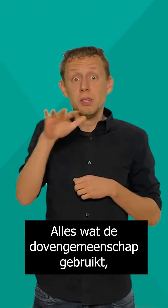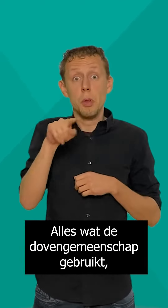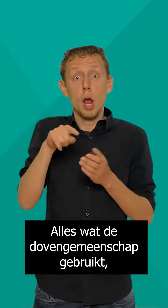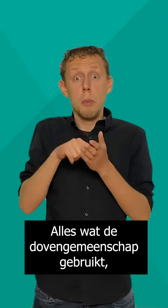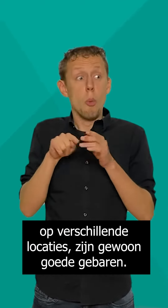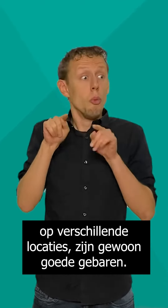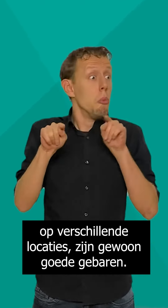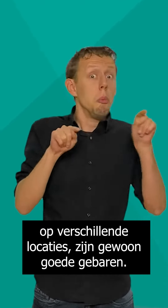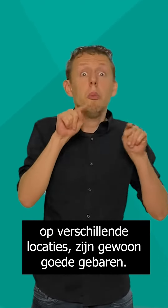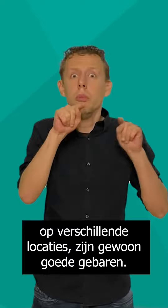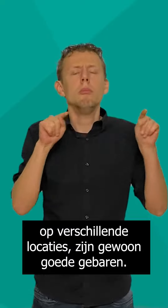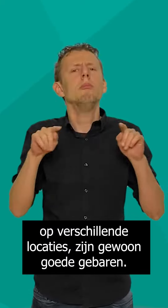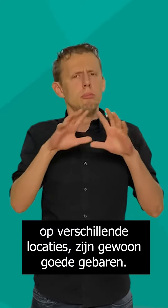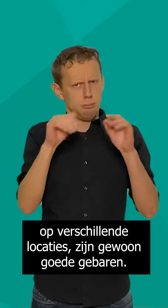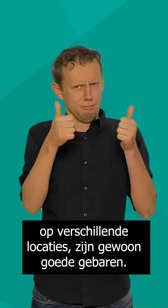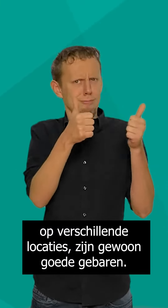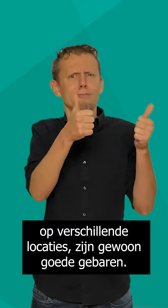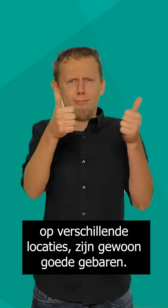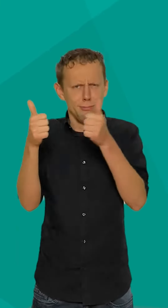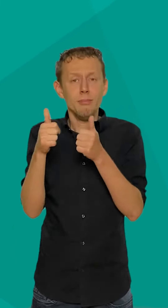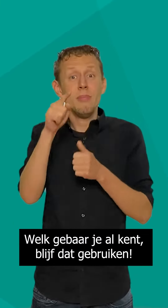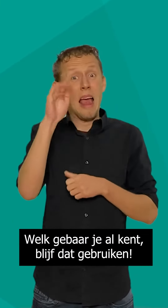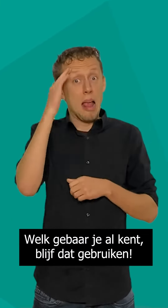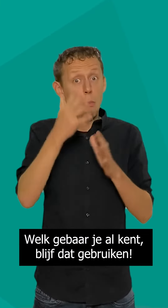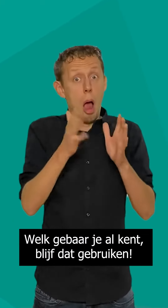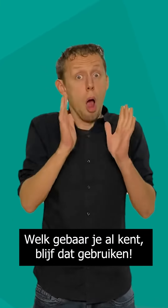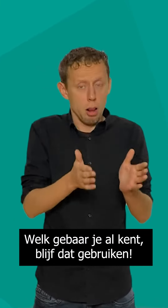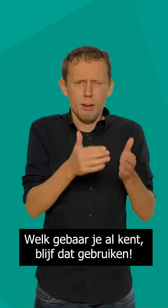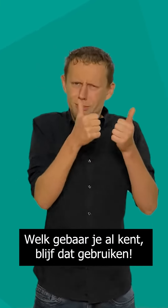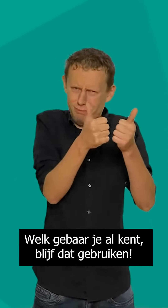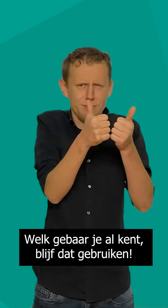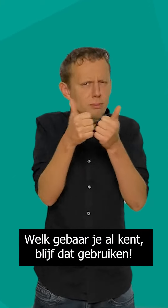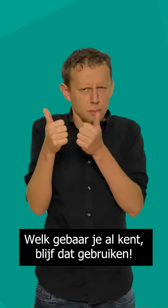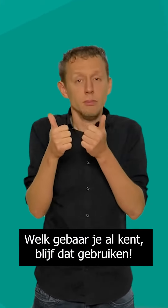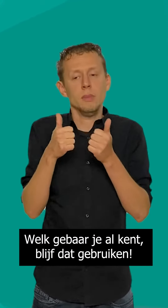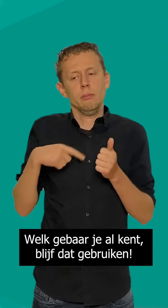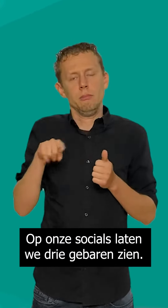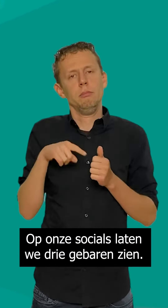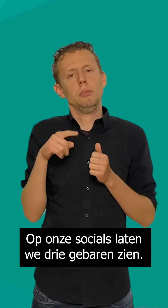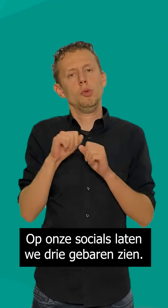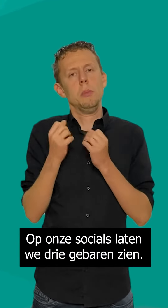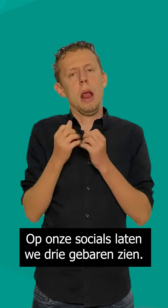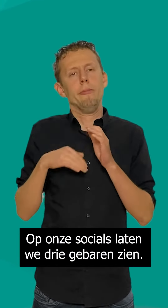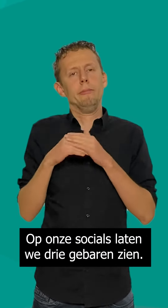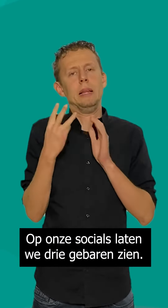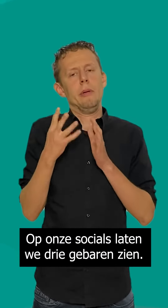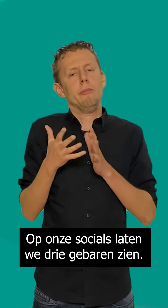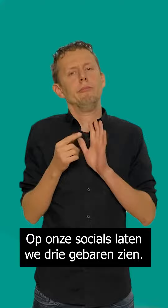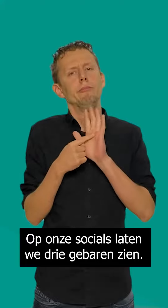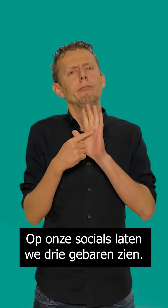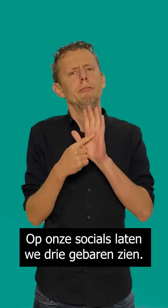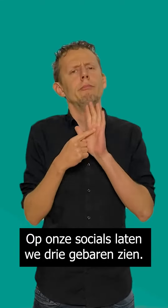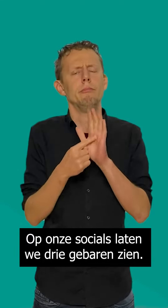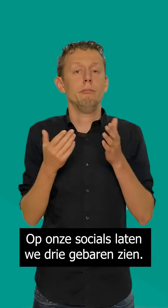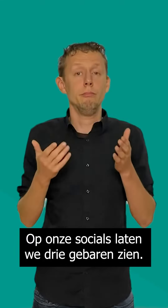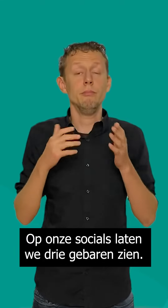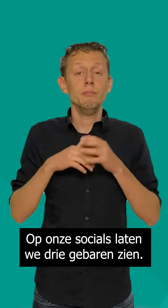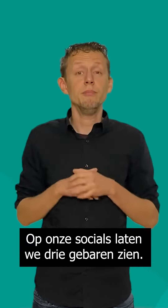dovengemeenschap gebruikt wordt, is allemaal goed. Ken je een gebaar al? Super! Wij gebruiken op social media echter drie.